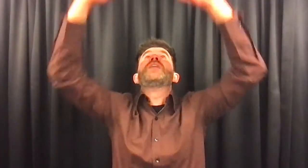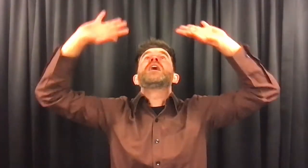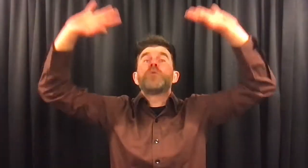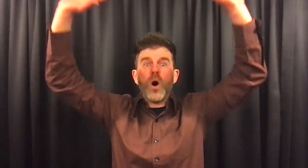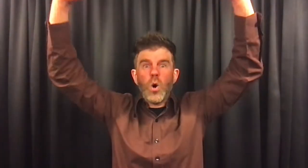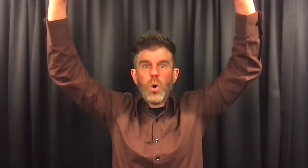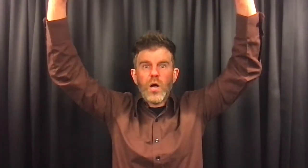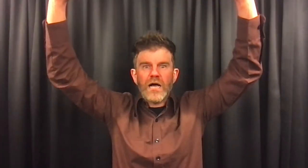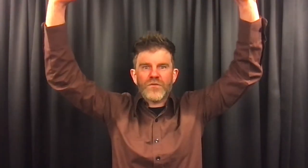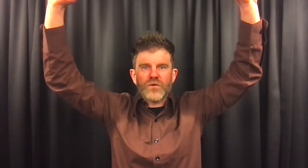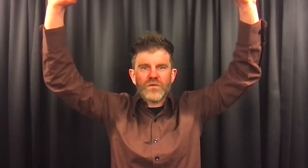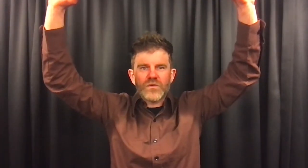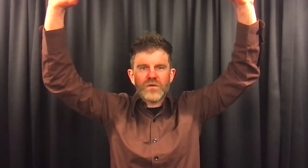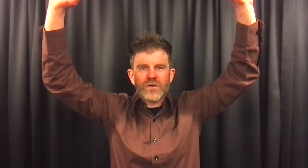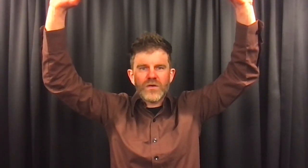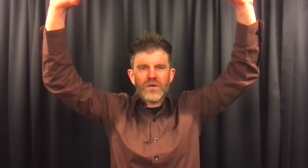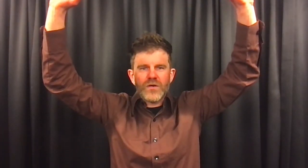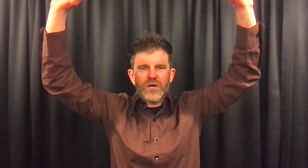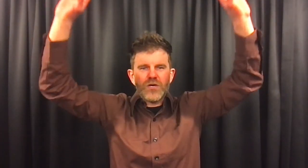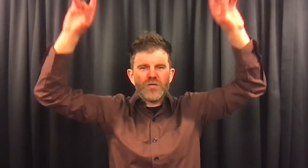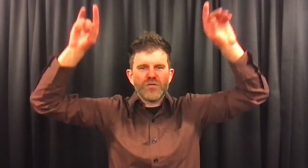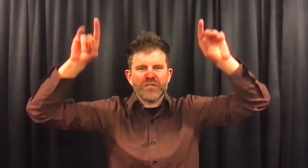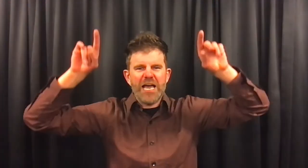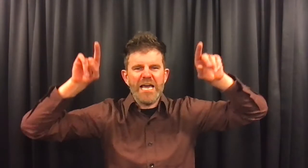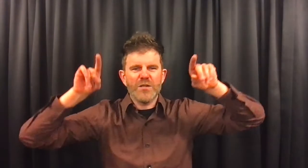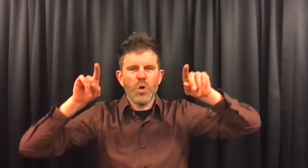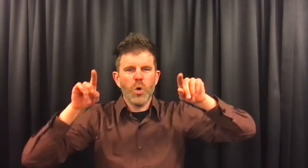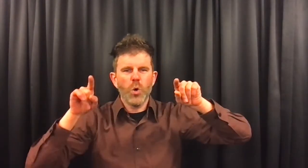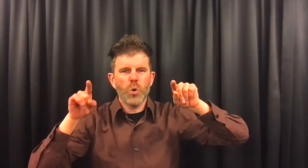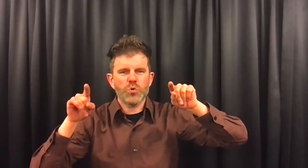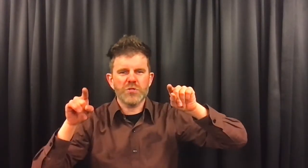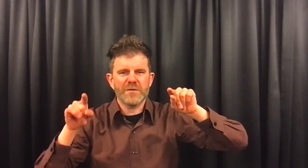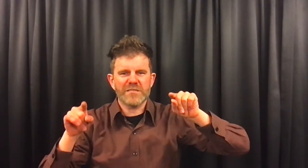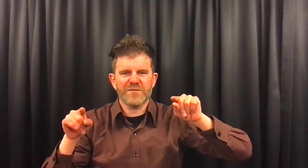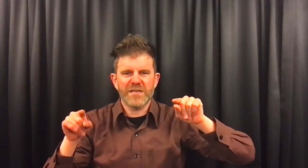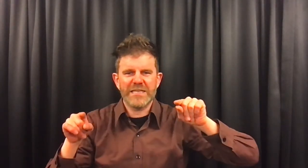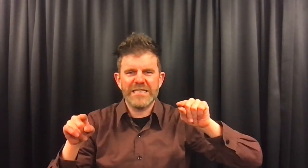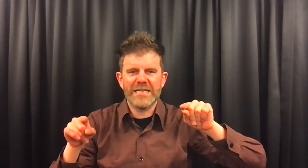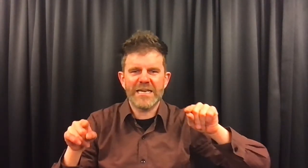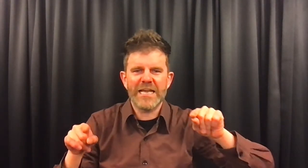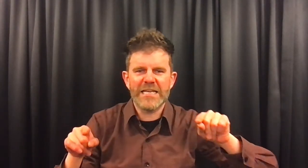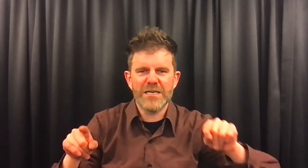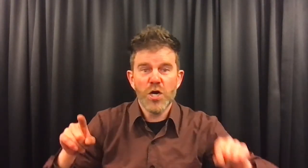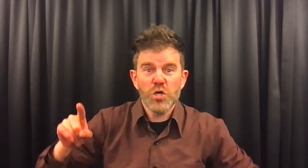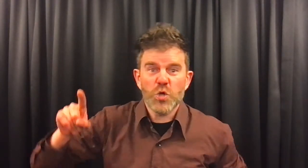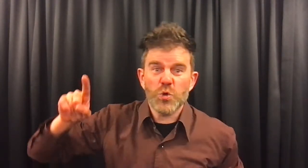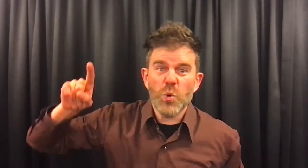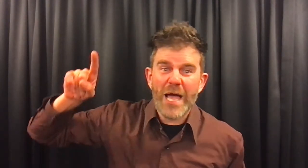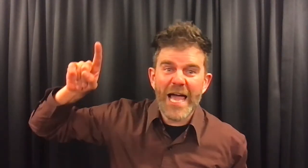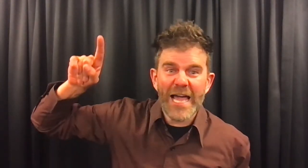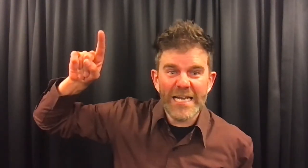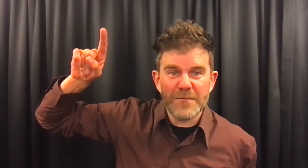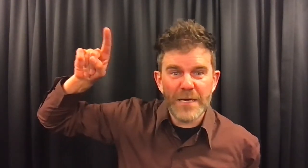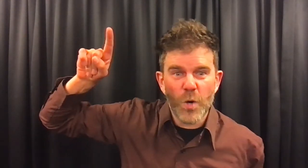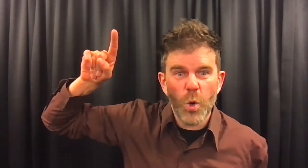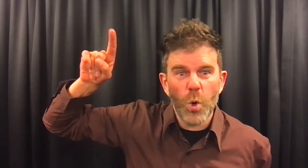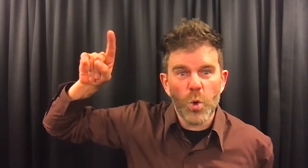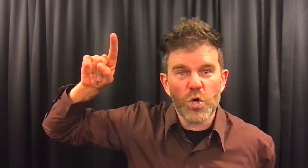En omhoog gaan. Tot... Tot hij de hoogste was van iedereen. Tot ook hij niet meer hoger